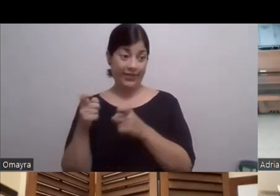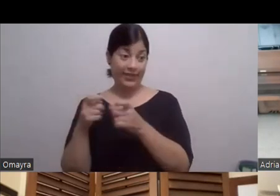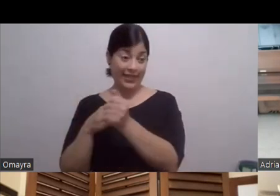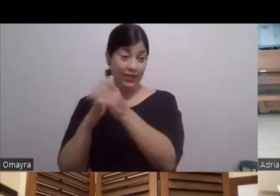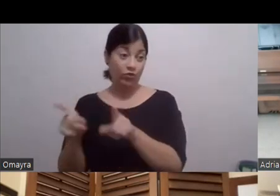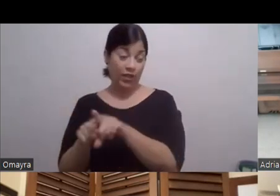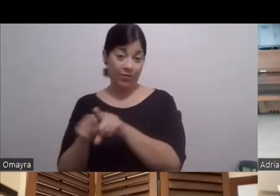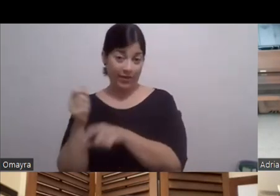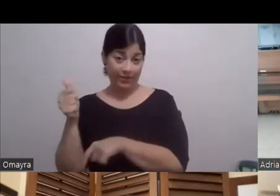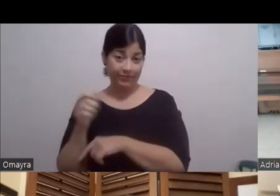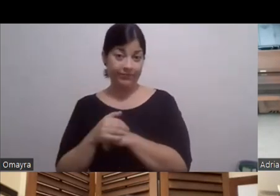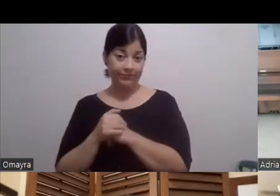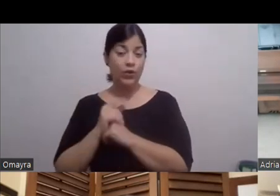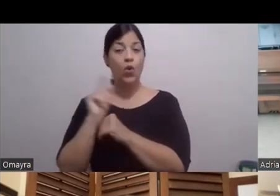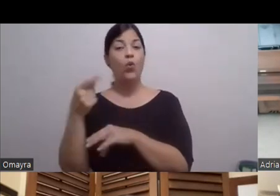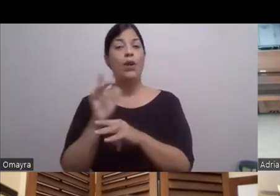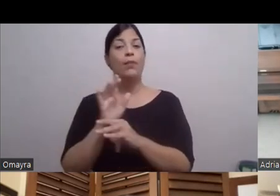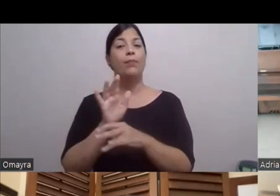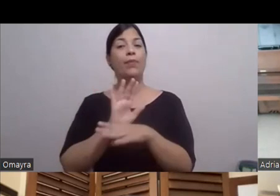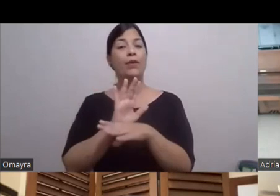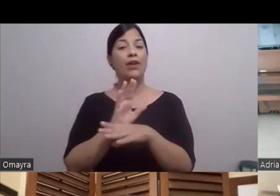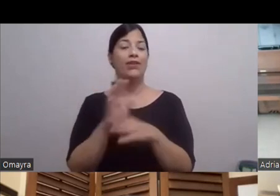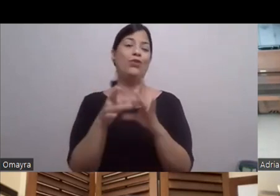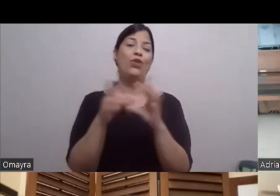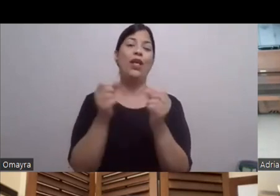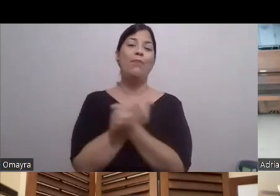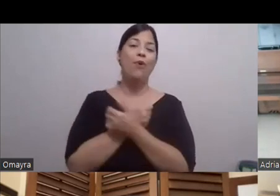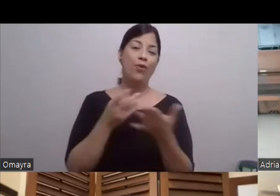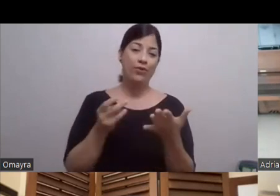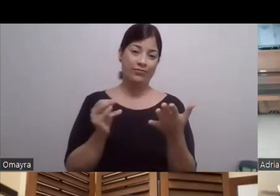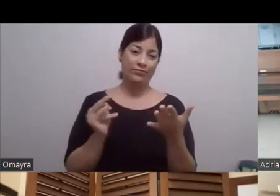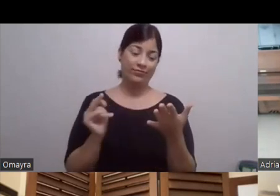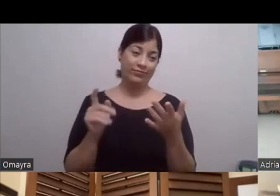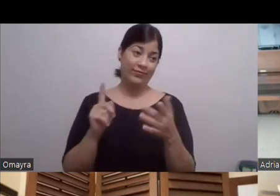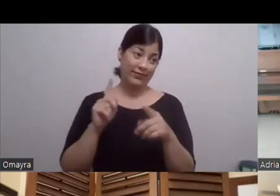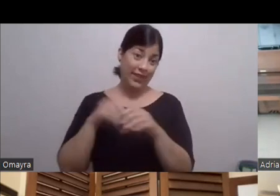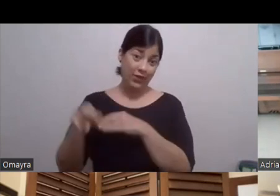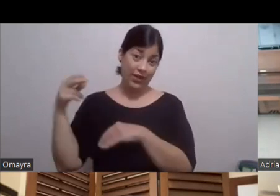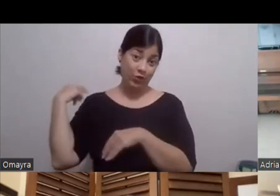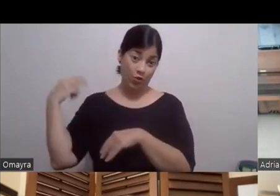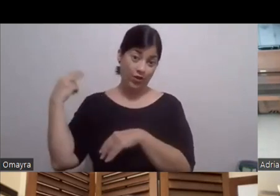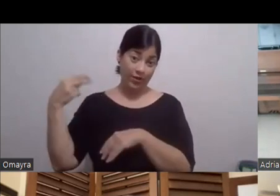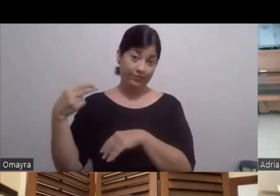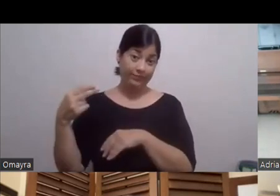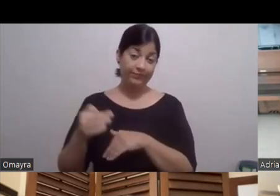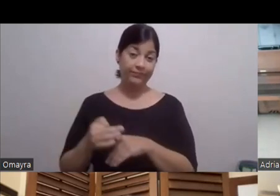Es una película Es una historia de amor En un entorno histórico Desarrollado en un entorno histórico En los años 30